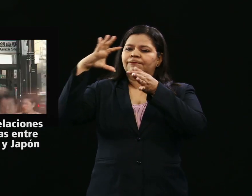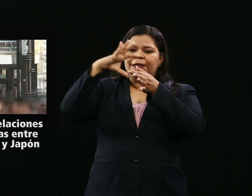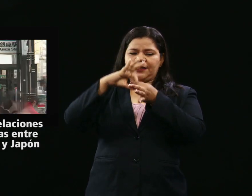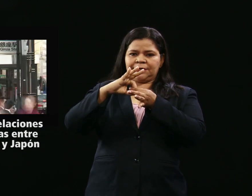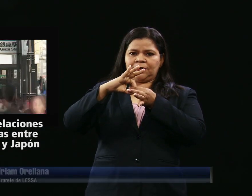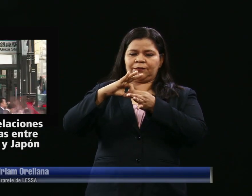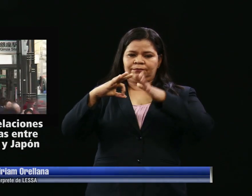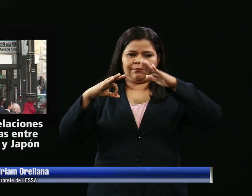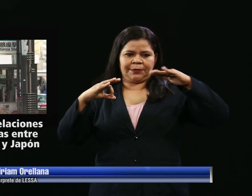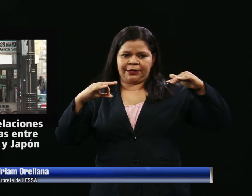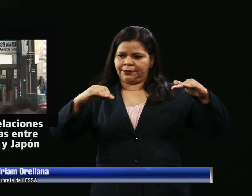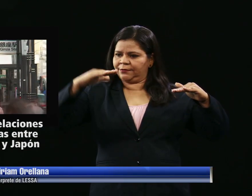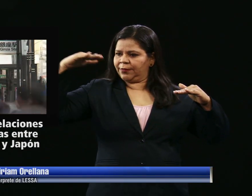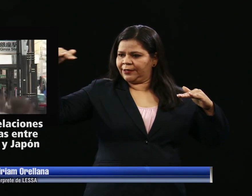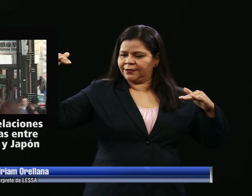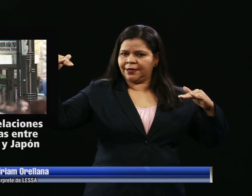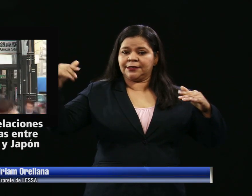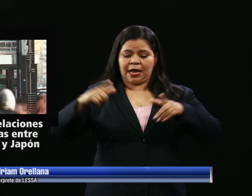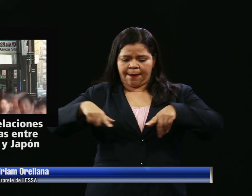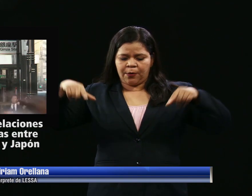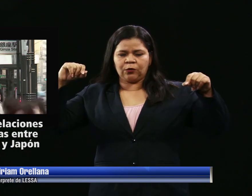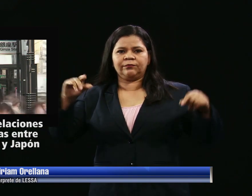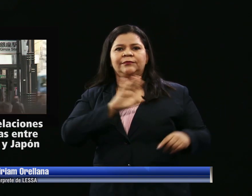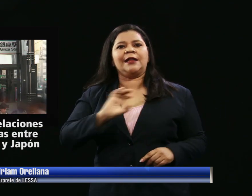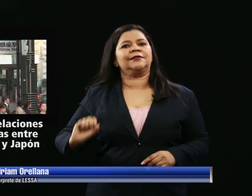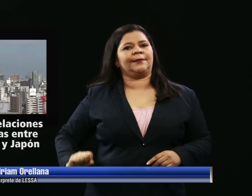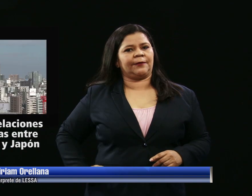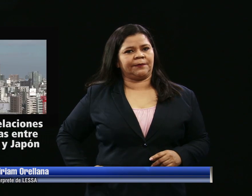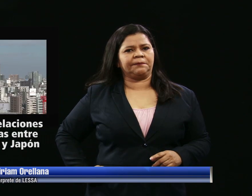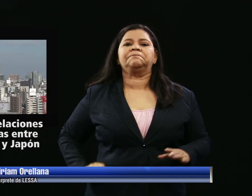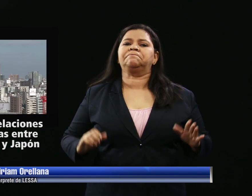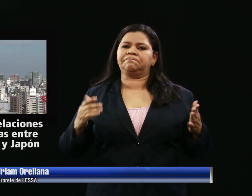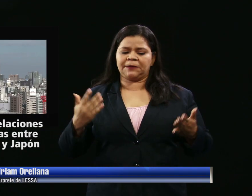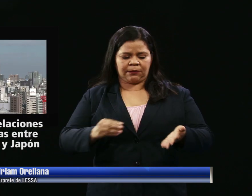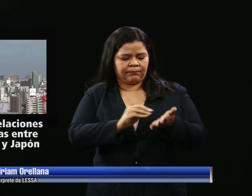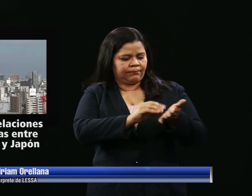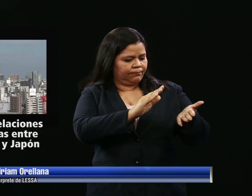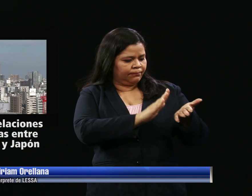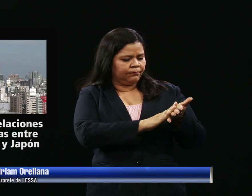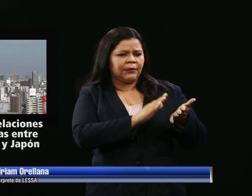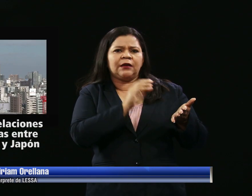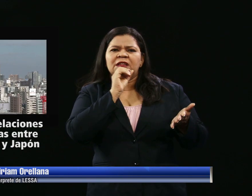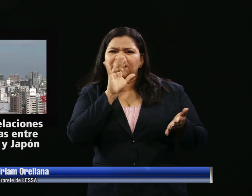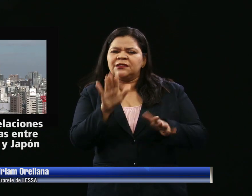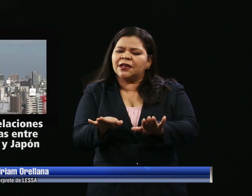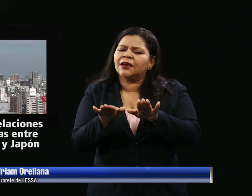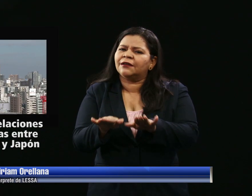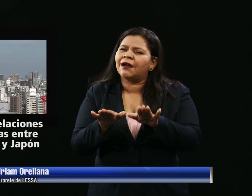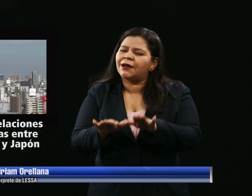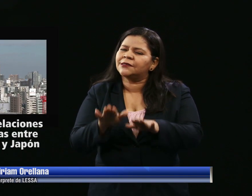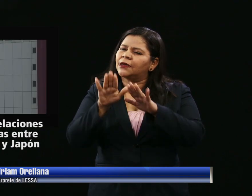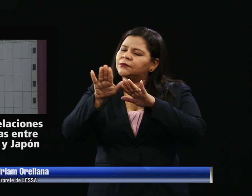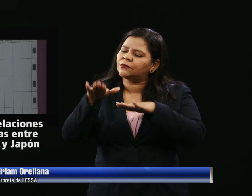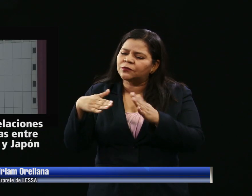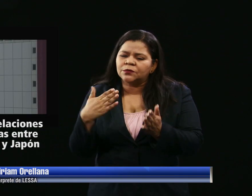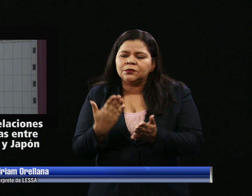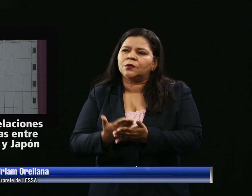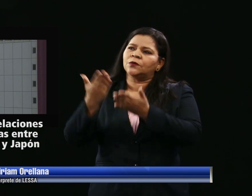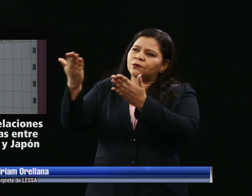entre El Salvador y Japón. En el documento se expresa el agradecimiento por toda la cooperación otorgada a esta